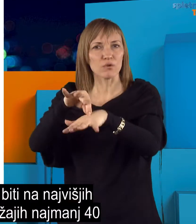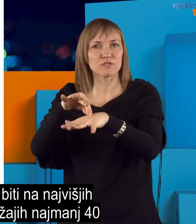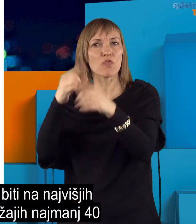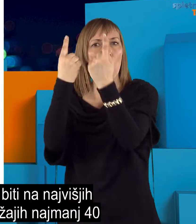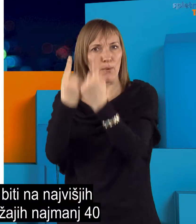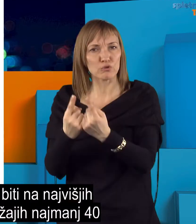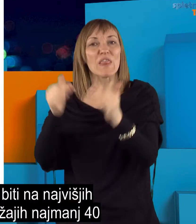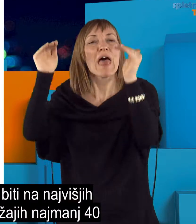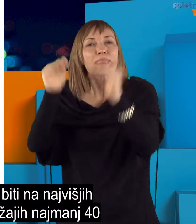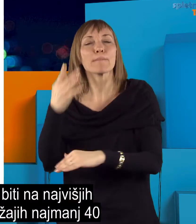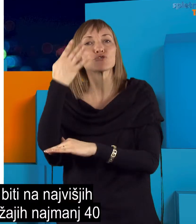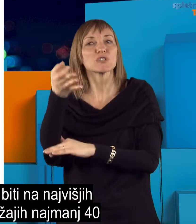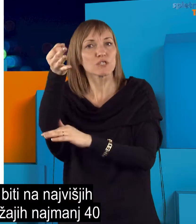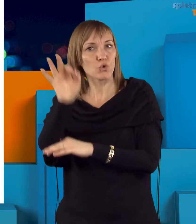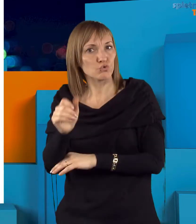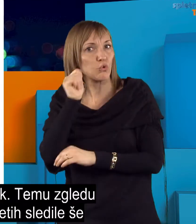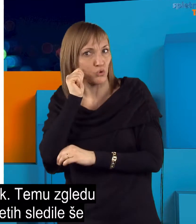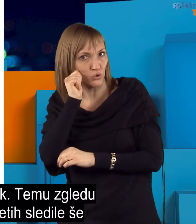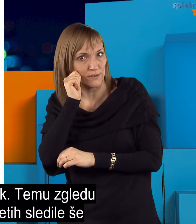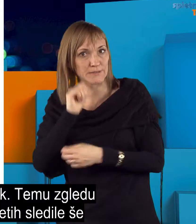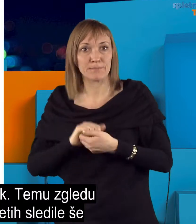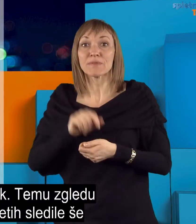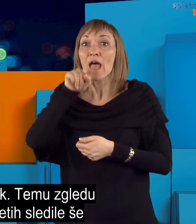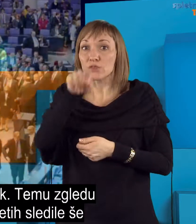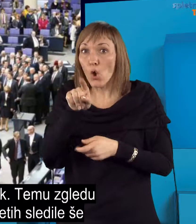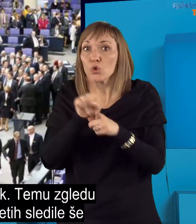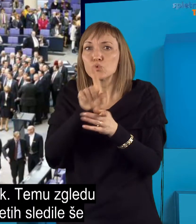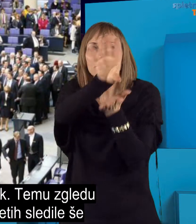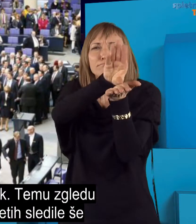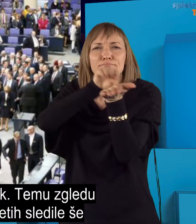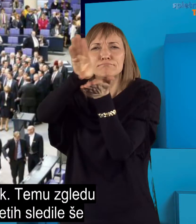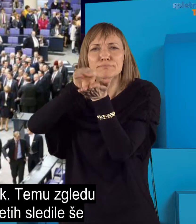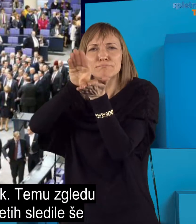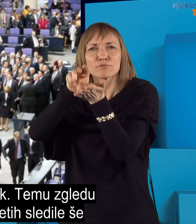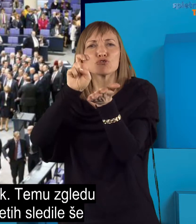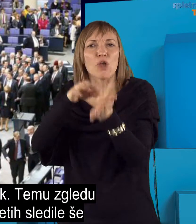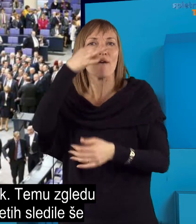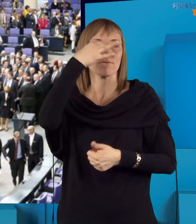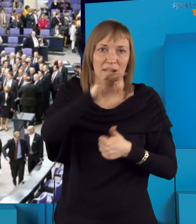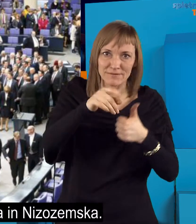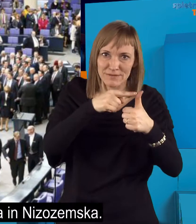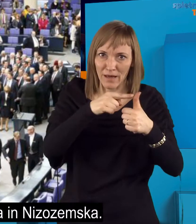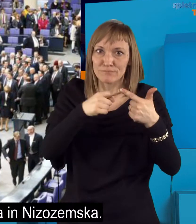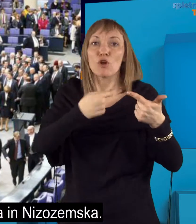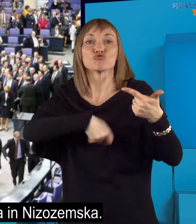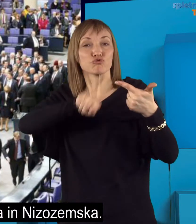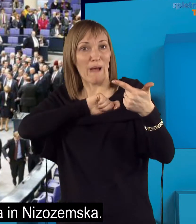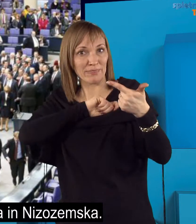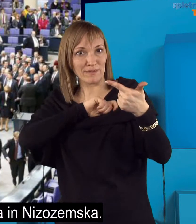vodstvenih položajih najmanj 40 odstotkov žensk. Temu zgledu so v zadnjih letih sledile še Francija,